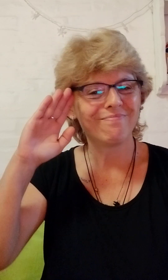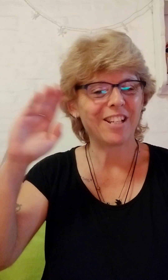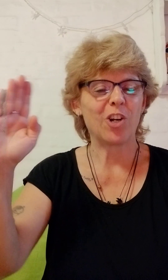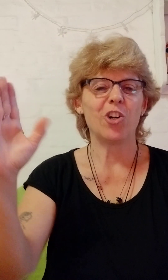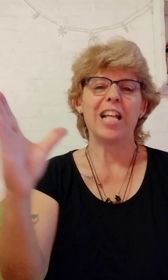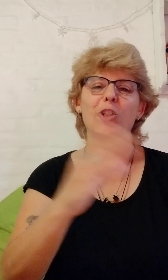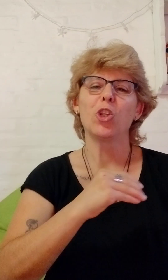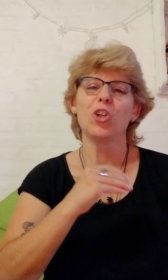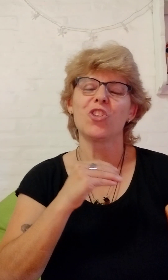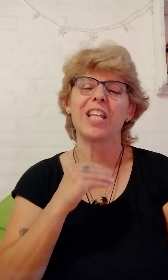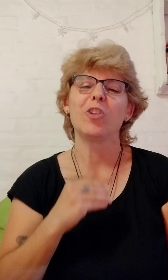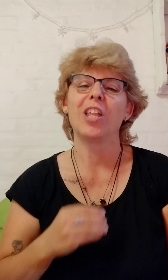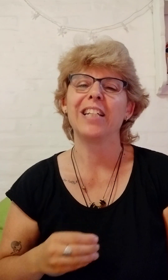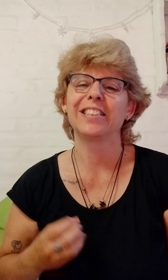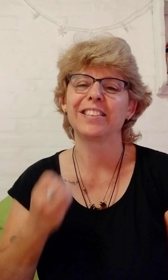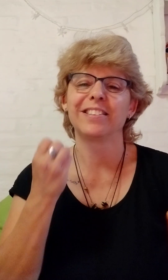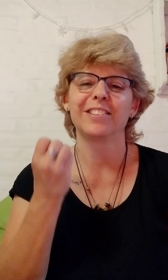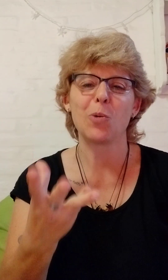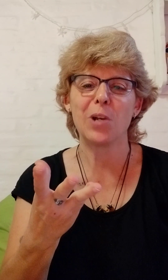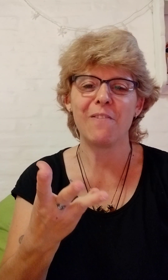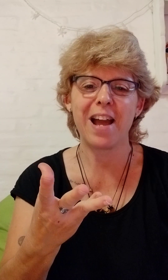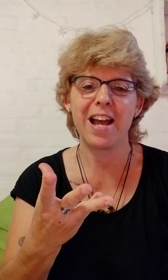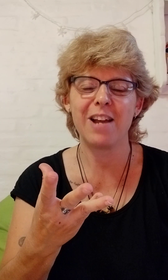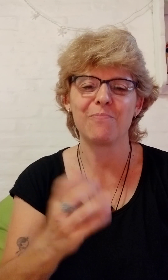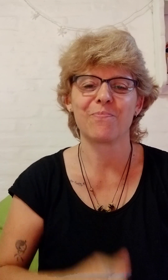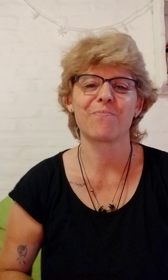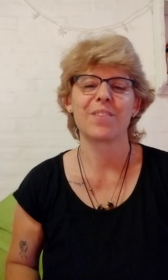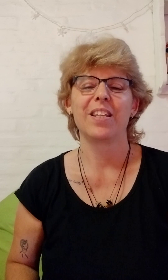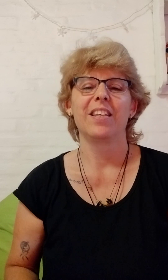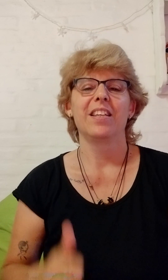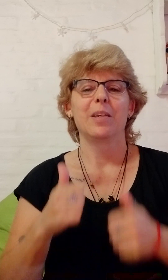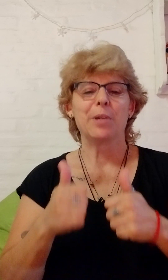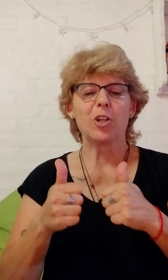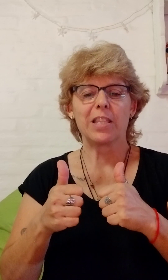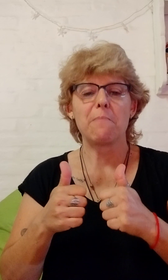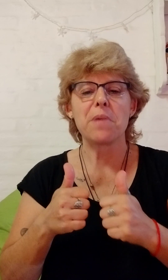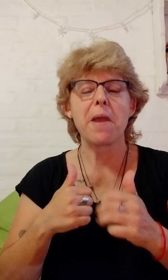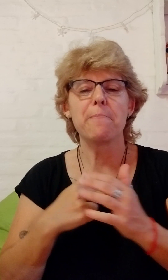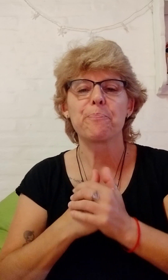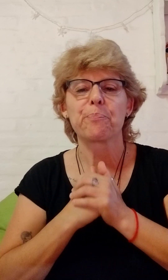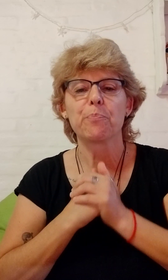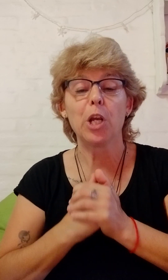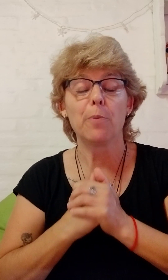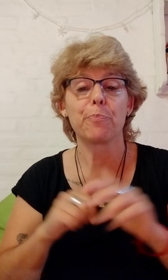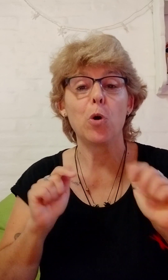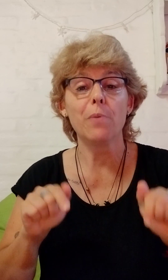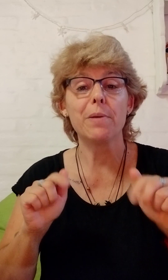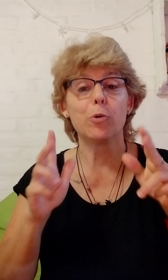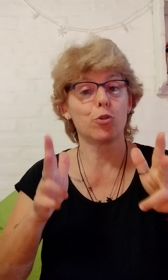Hola a todos y a todas, ¿cómo les va? Espero que estén bien. Bueno, hoy vemos